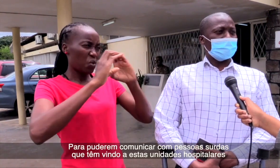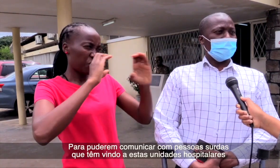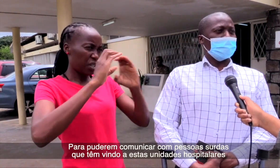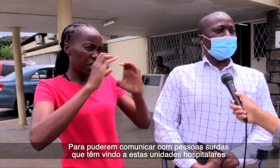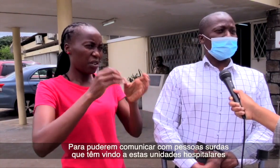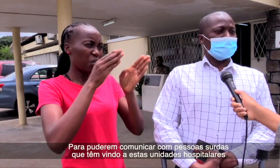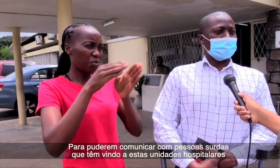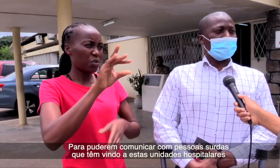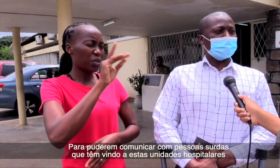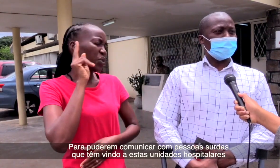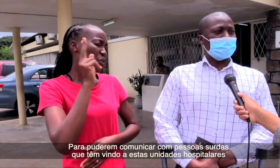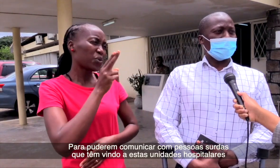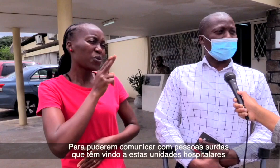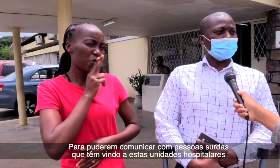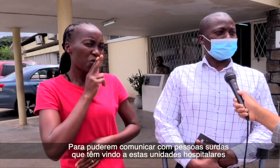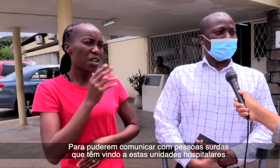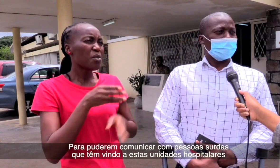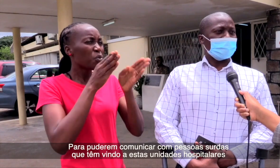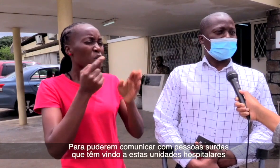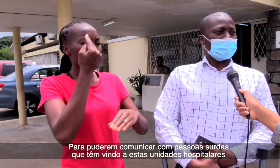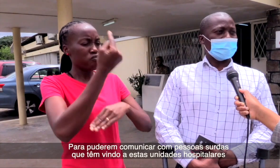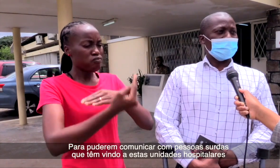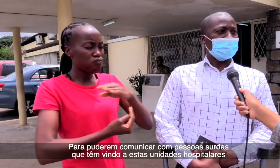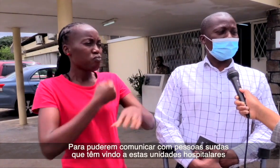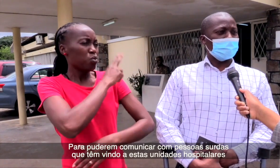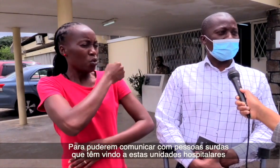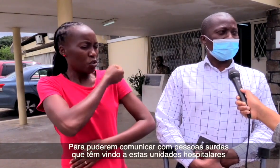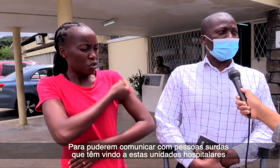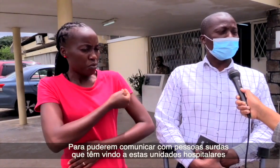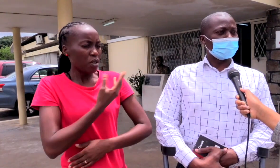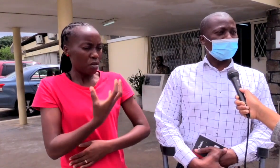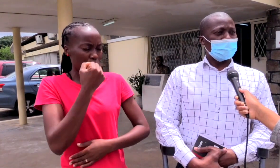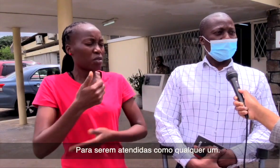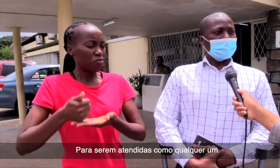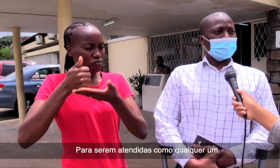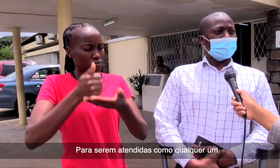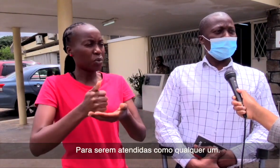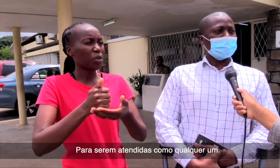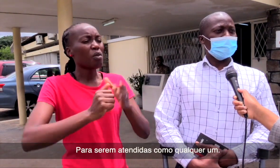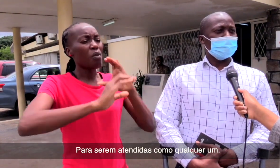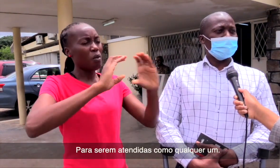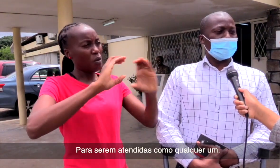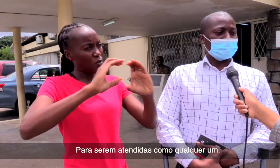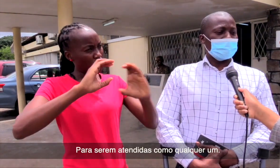aqui nessas unidades hospitalares, para ser atendido como qualquer um. E nós sentimos que esta